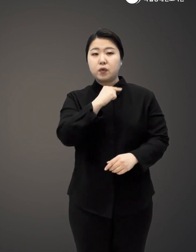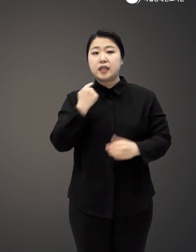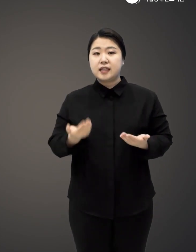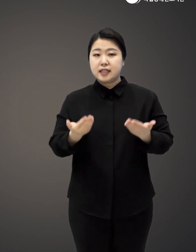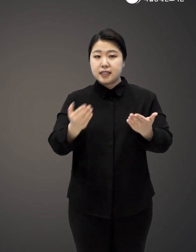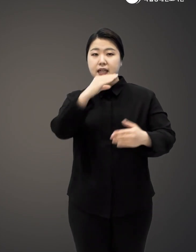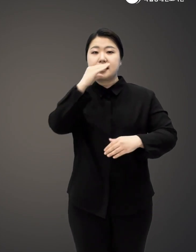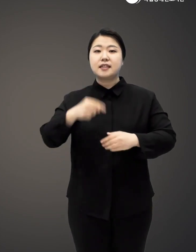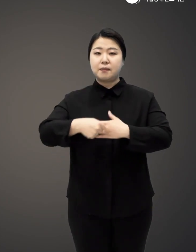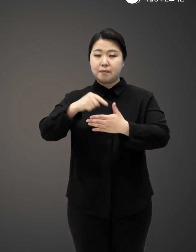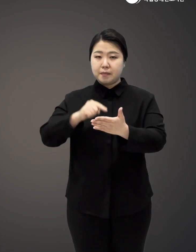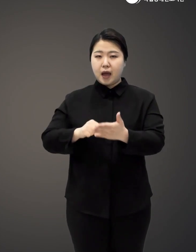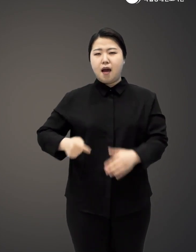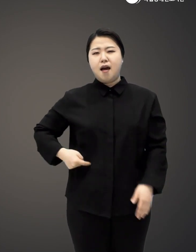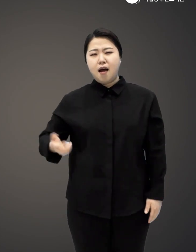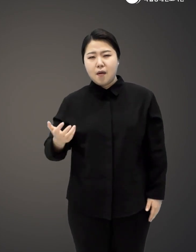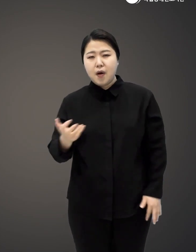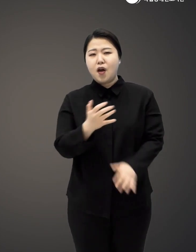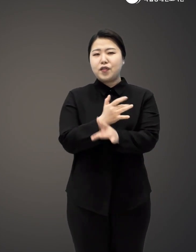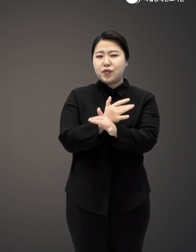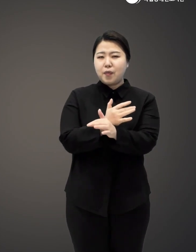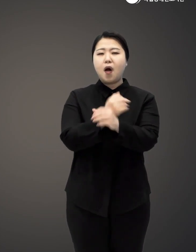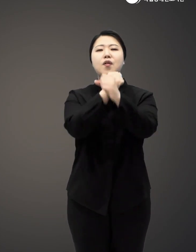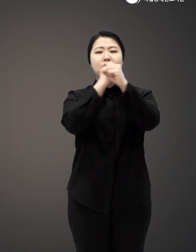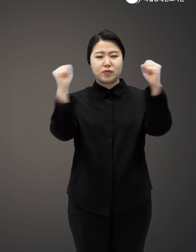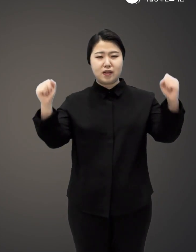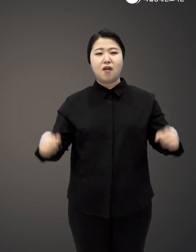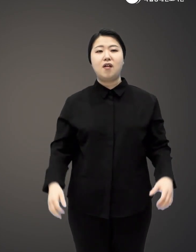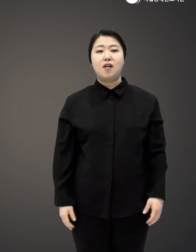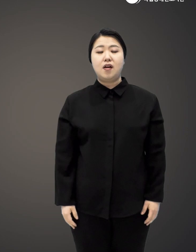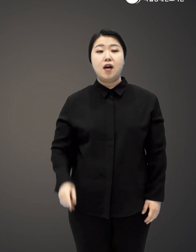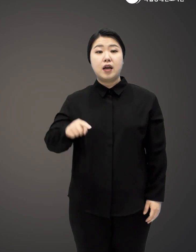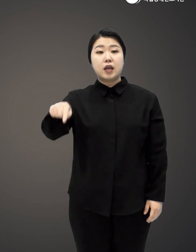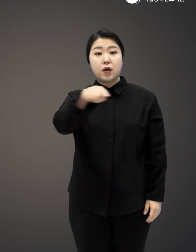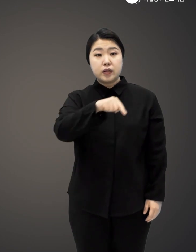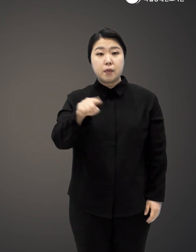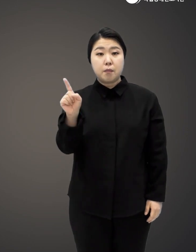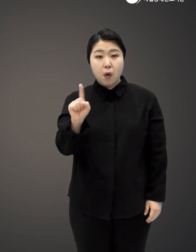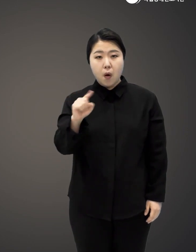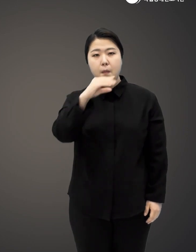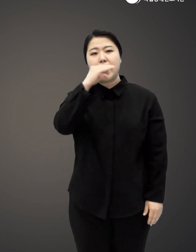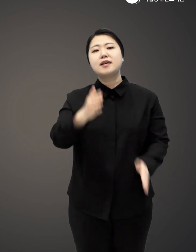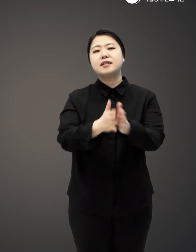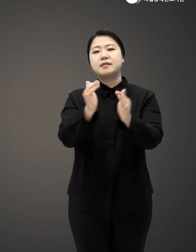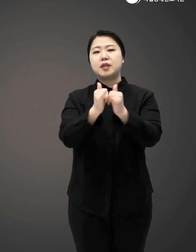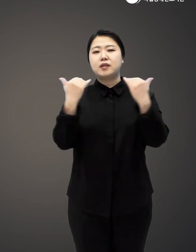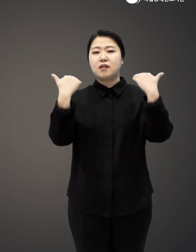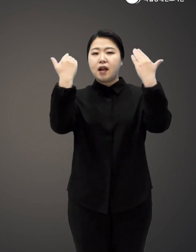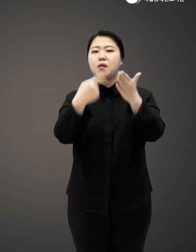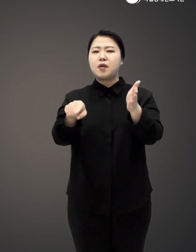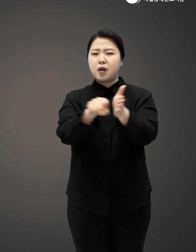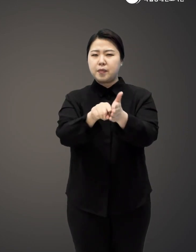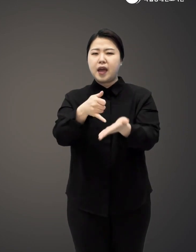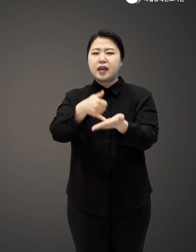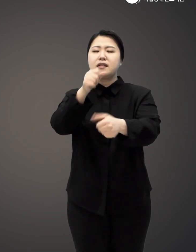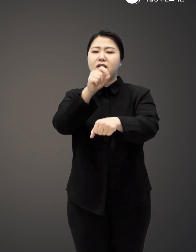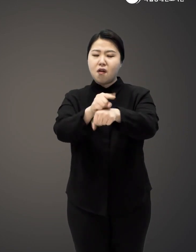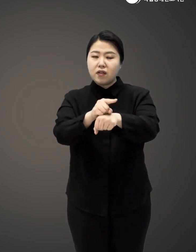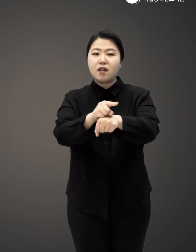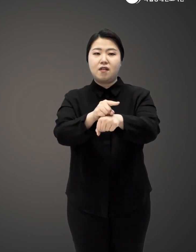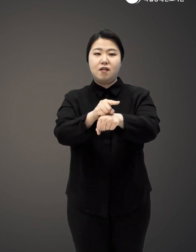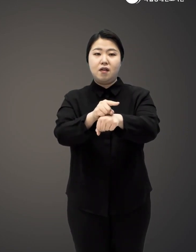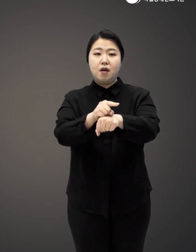희생, 진정성, 연민, 유머, 용서 곧 올바른 시민으로 성장하는 인성의 토대이자